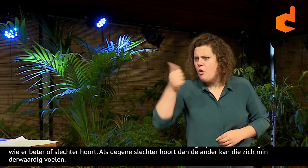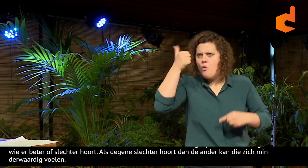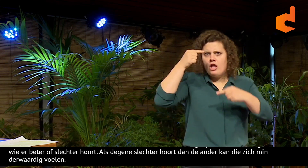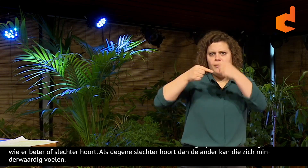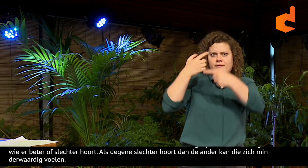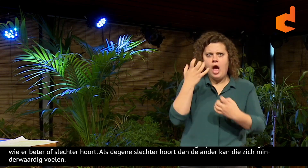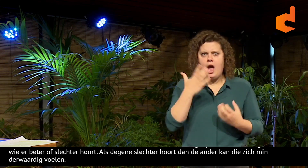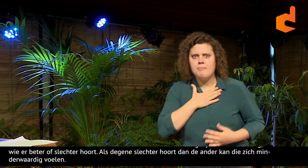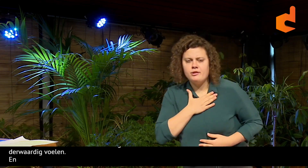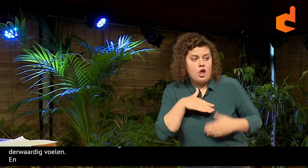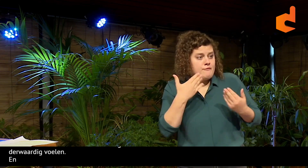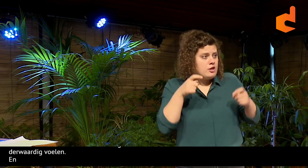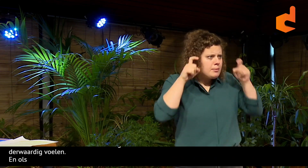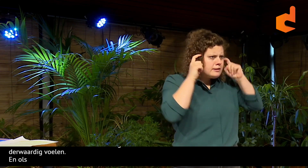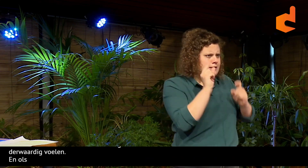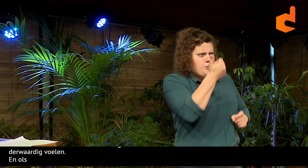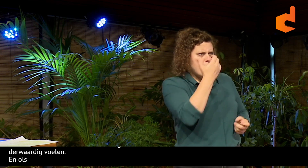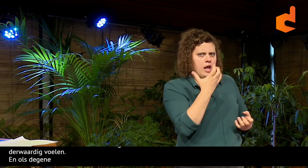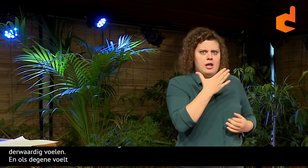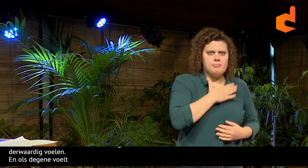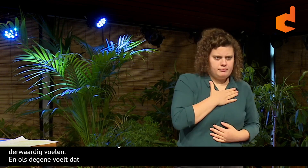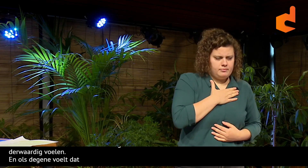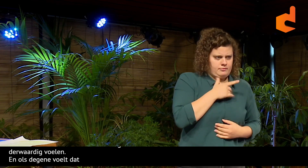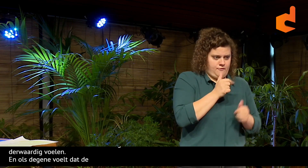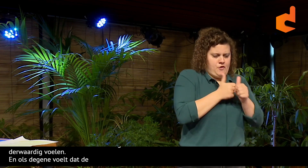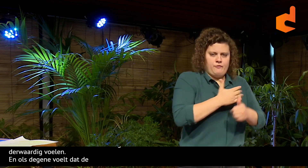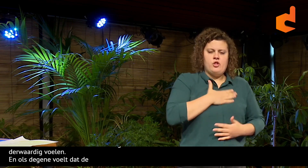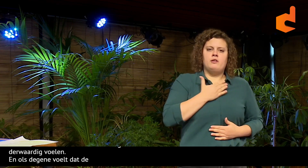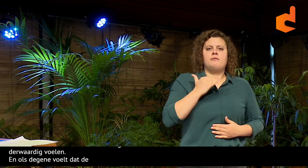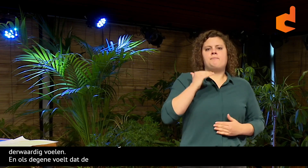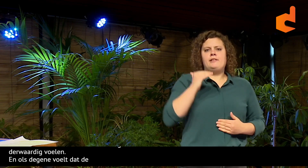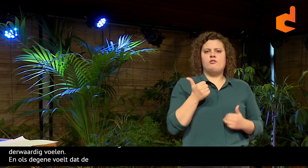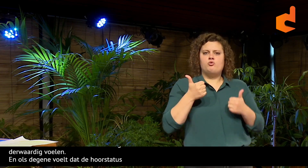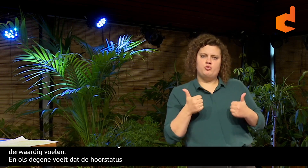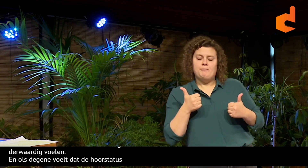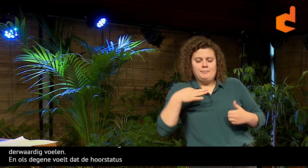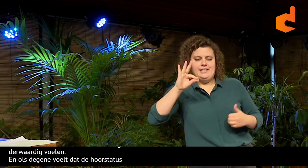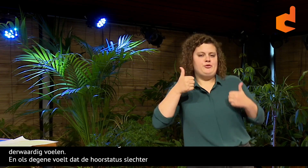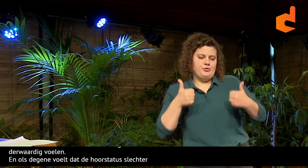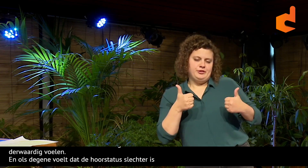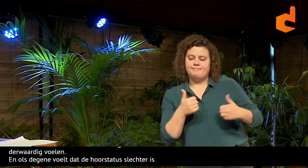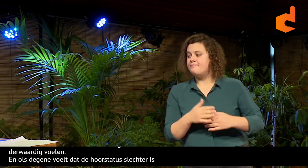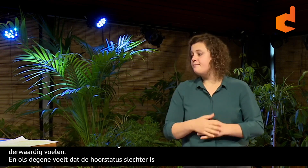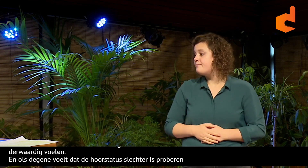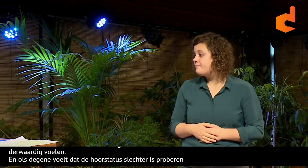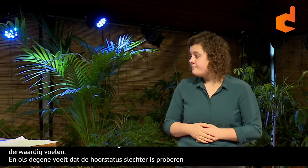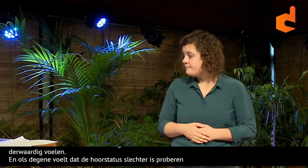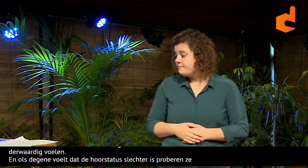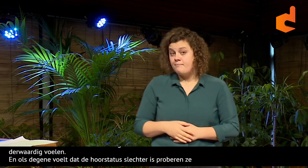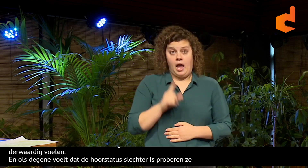En als diegene voelt dat de hoorstatus slechter is... proberen ze zich meer te richten op de